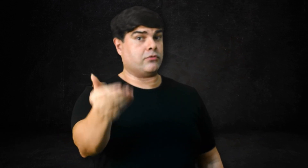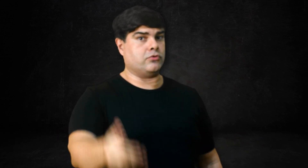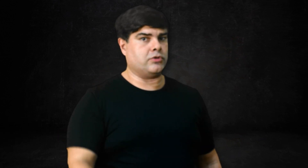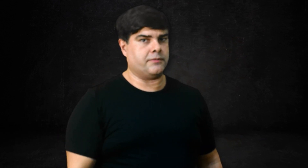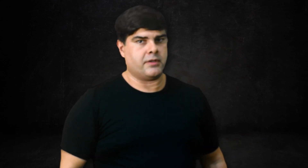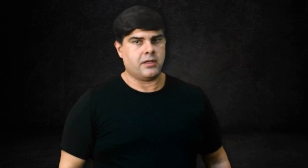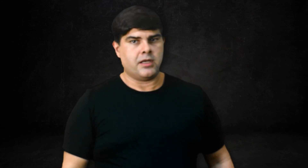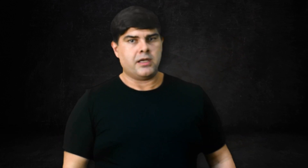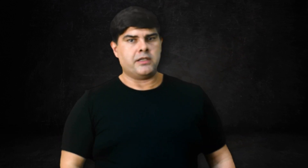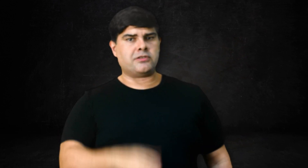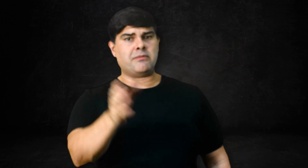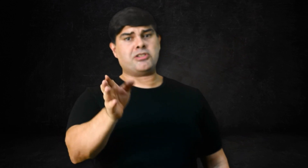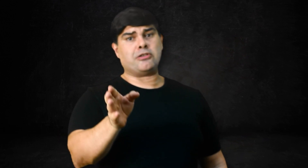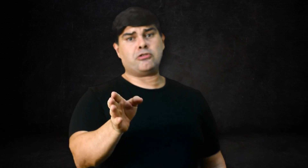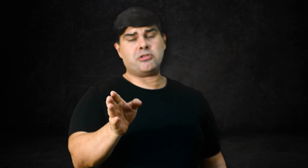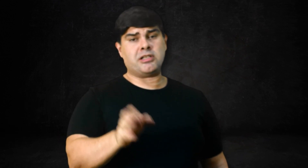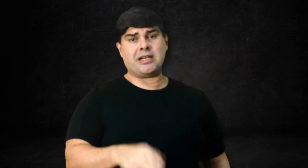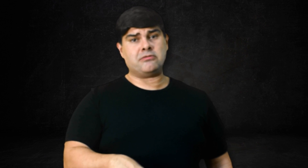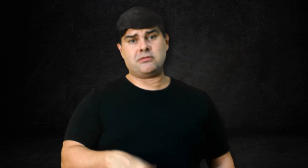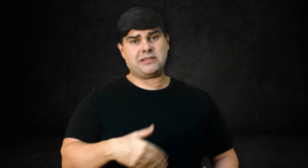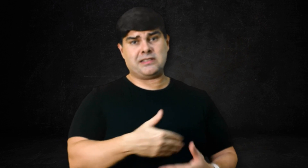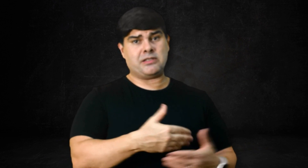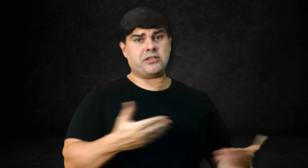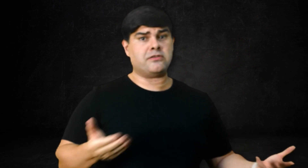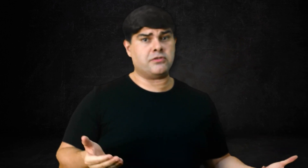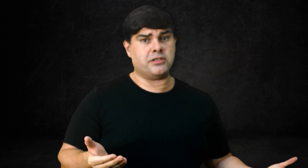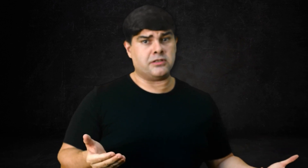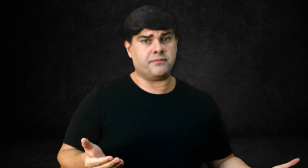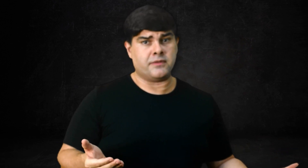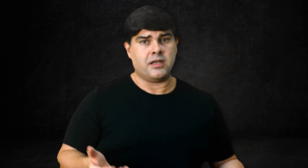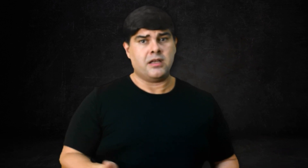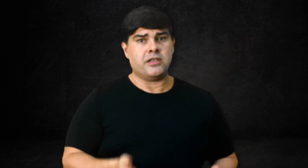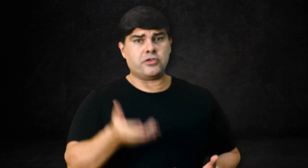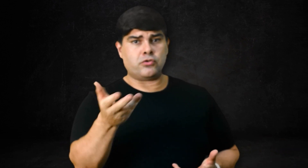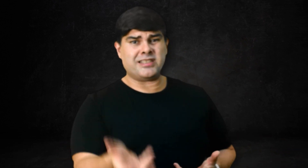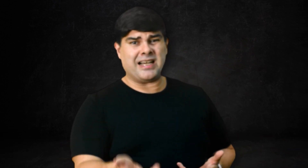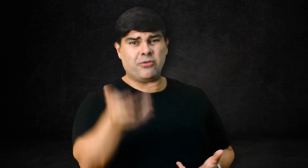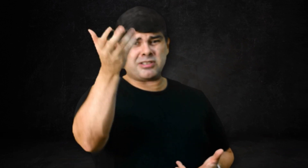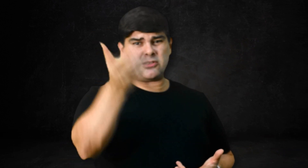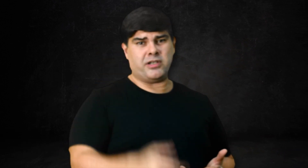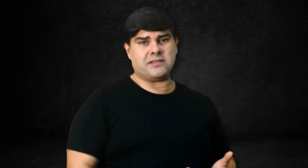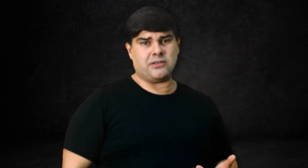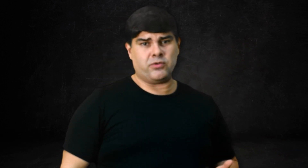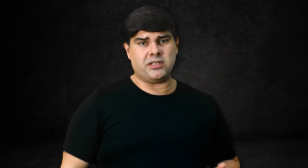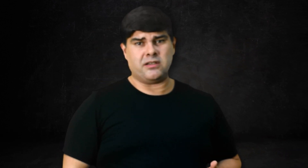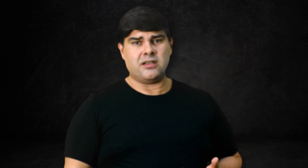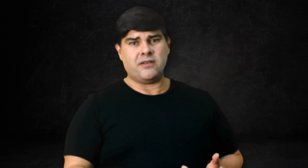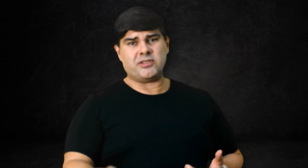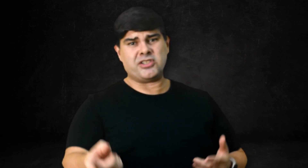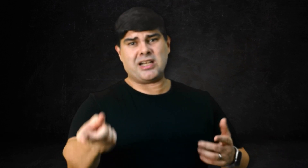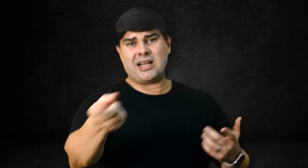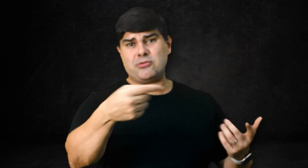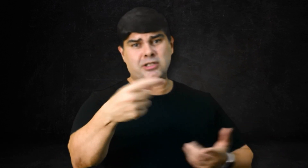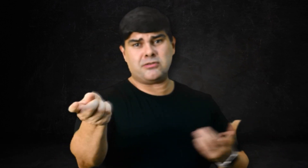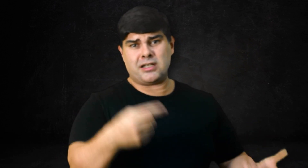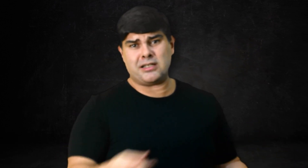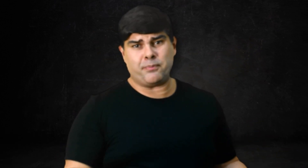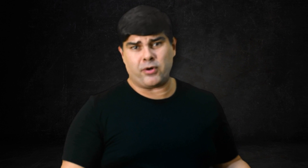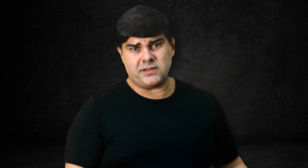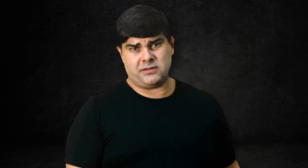gordura. Isso também está totalmente ligado à sensibilidade da insulina. Insulina alta na corrente sanguínea, você está anulando a lipólise,